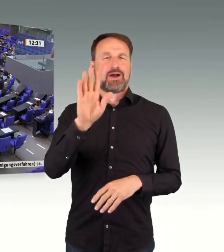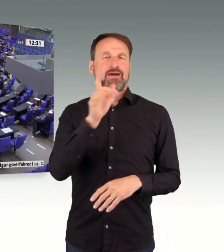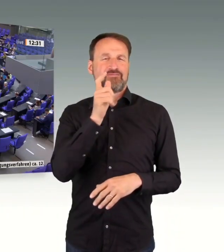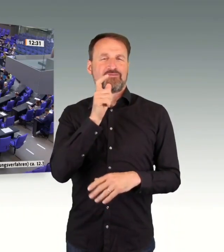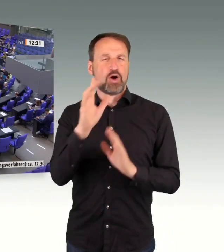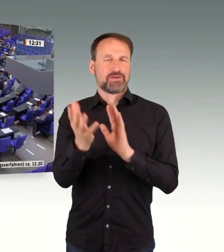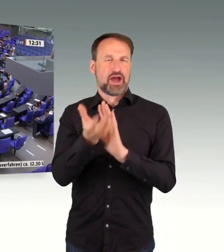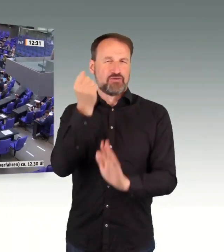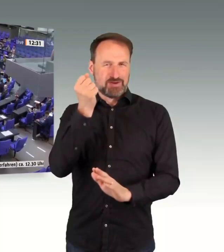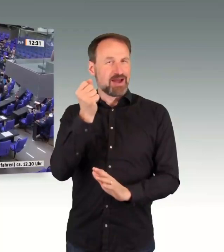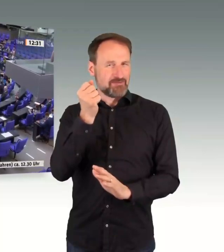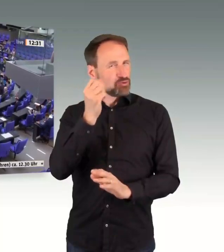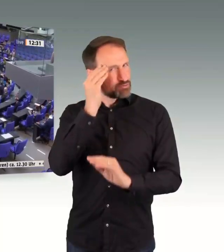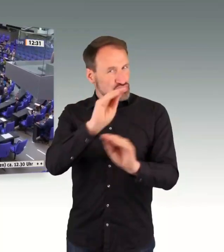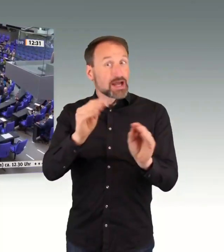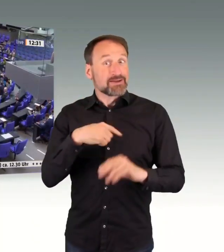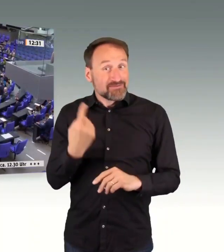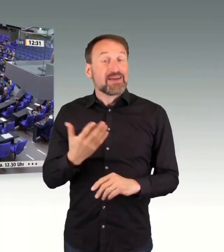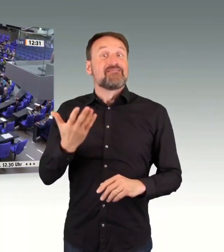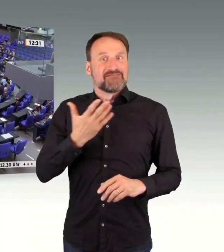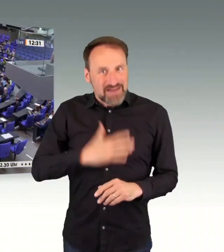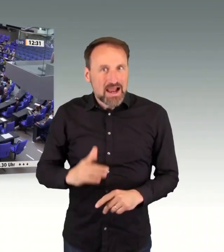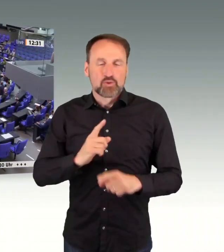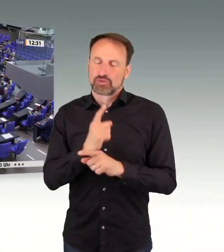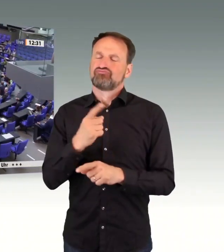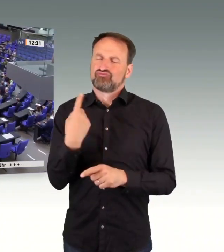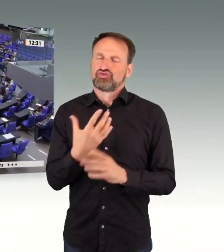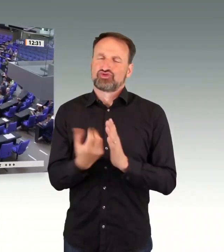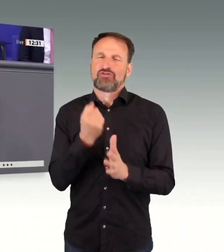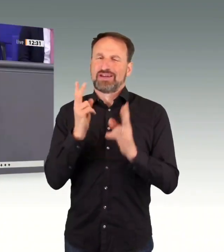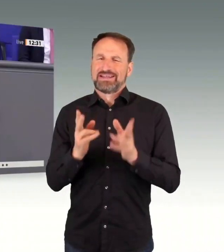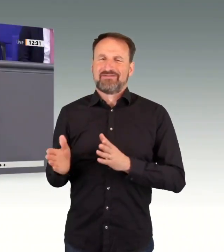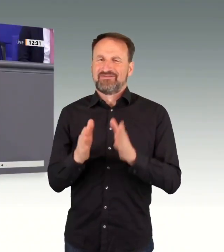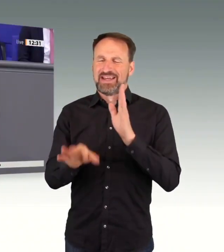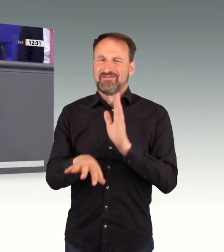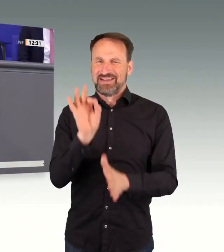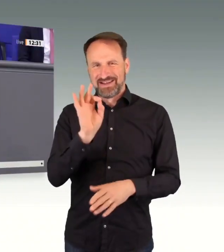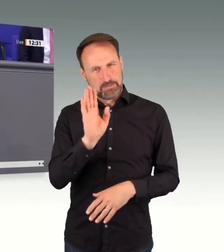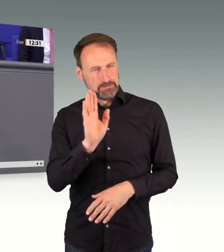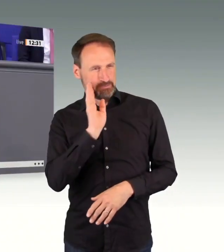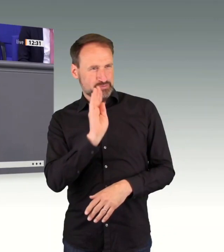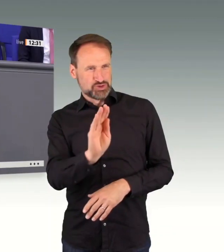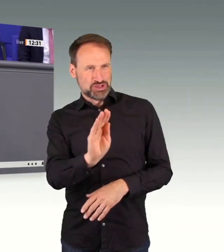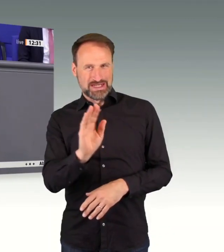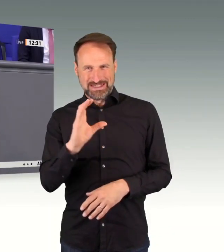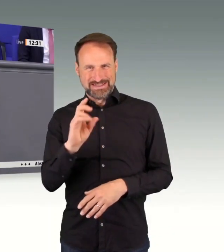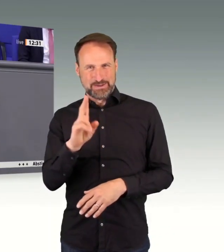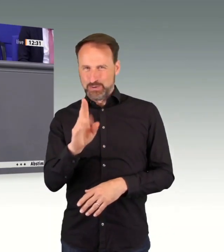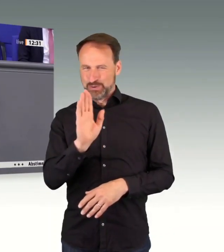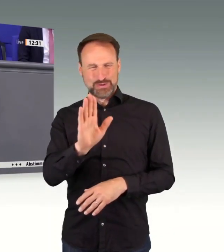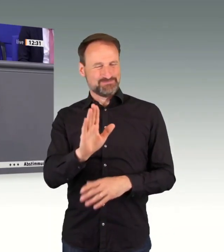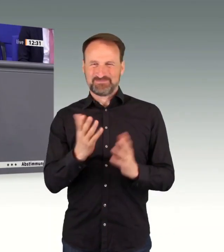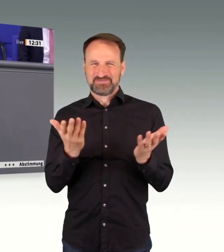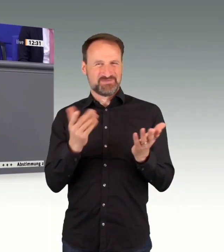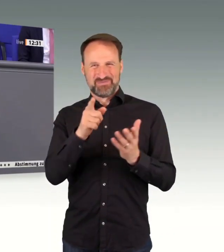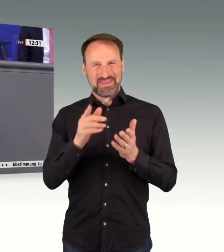richtigen Weg finden. An dieser Stelle muss ich aber sagen, dass der Weg Ihres Antrags heute noch nicht ausgereift